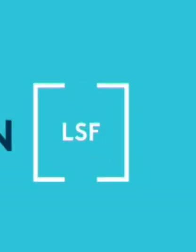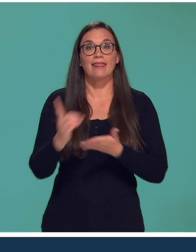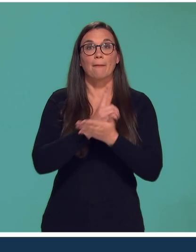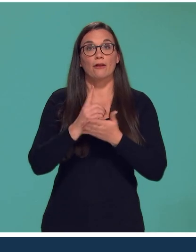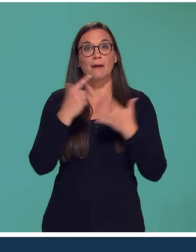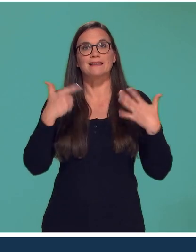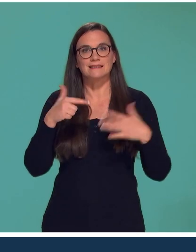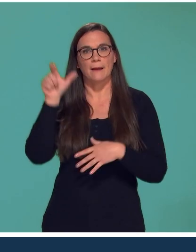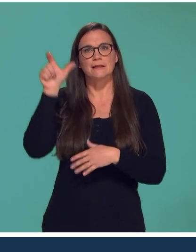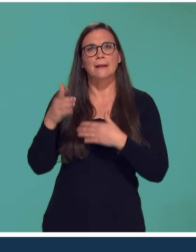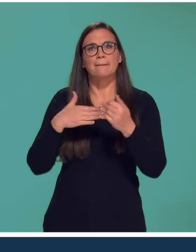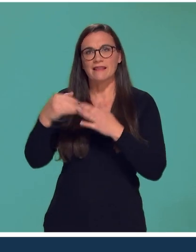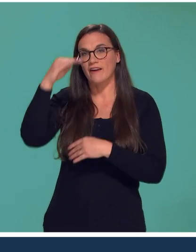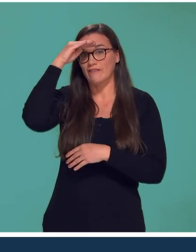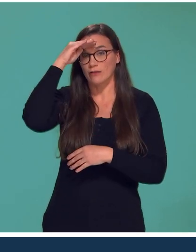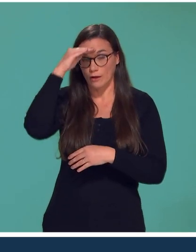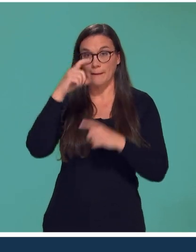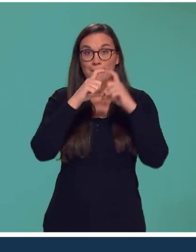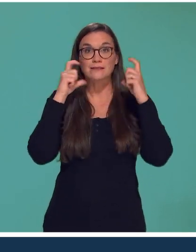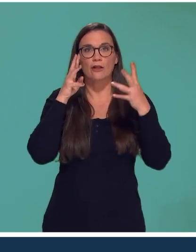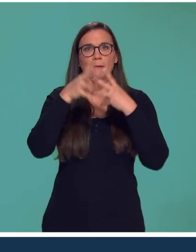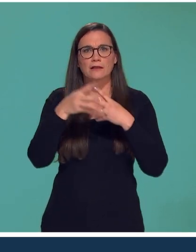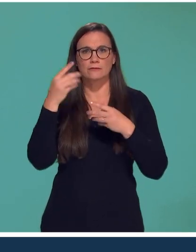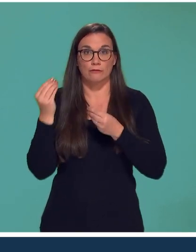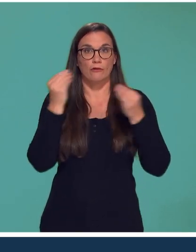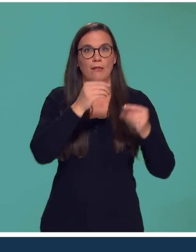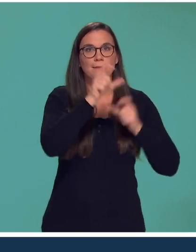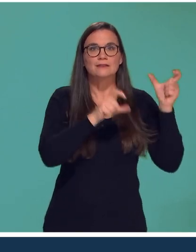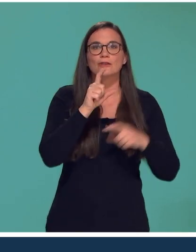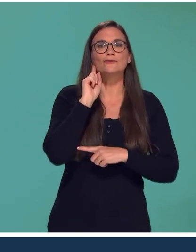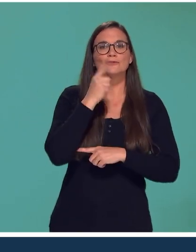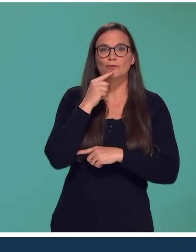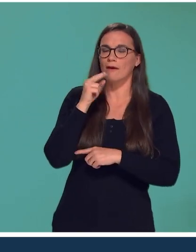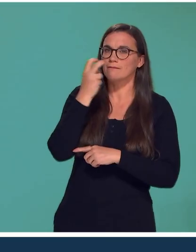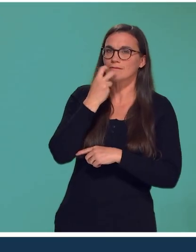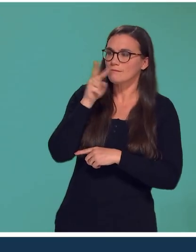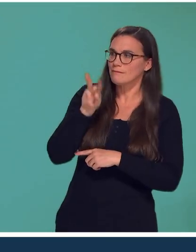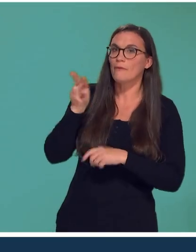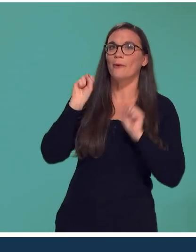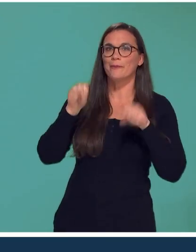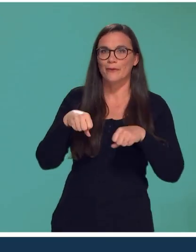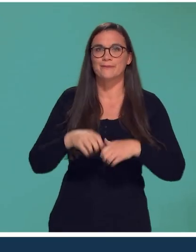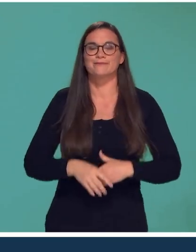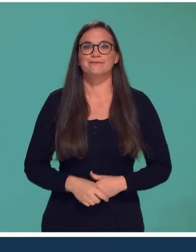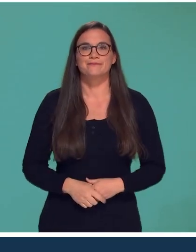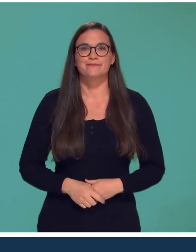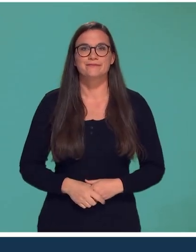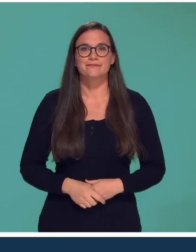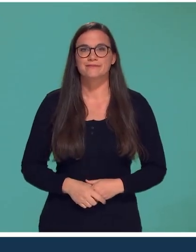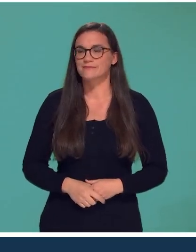En Charente-Maritime, les facteurs portent désormais des masques transparents afin de permettre aux personnes sourdes de